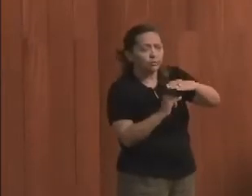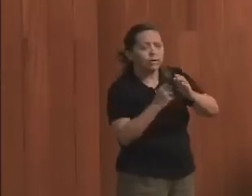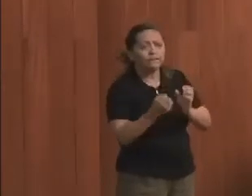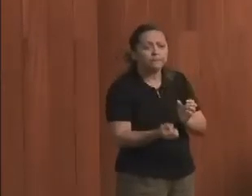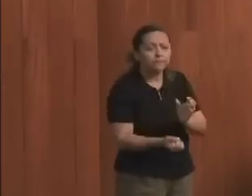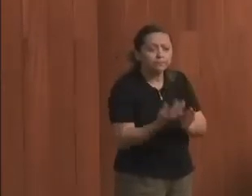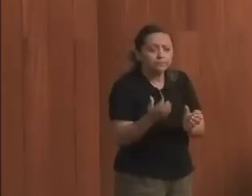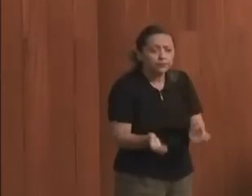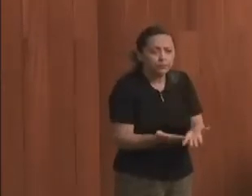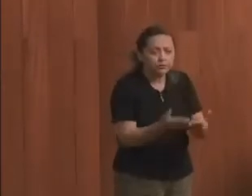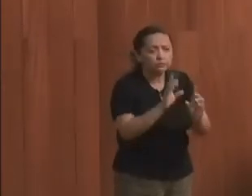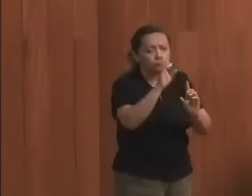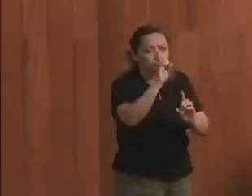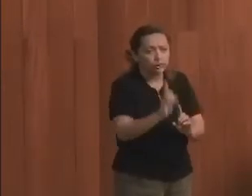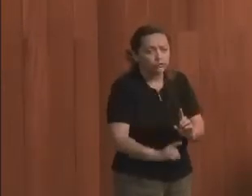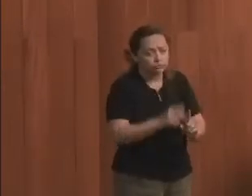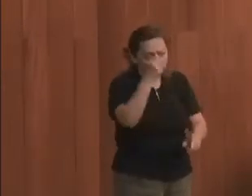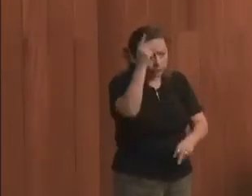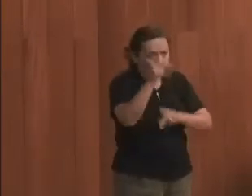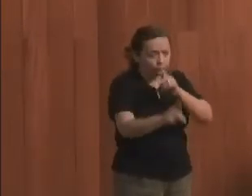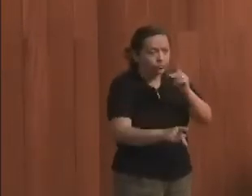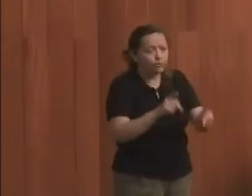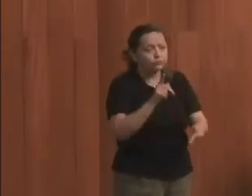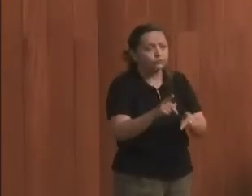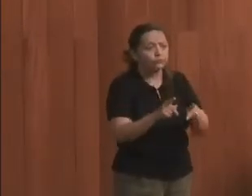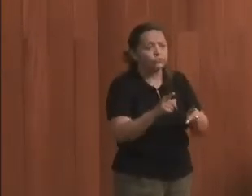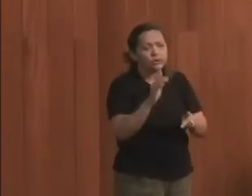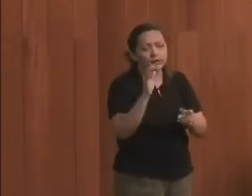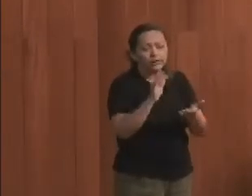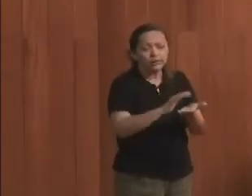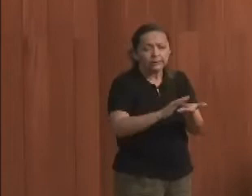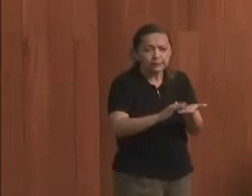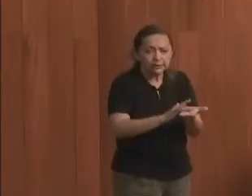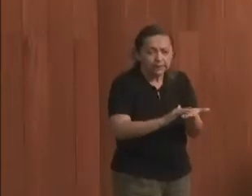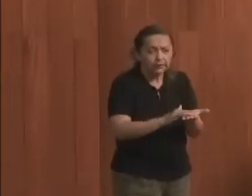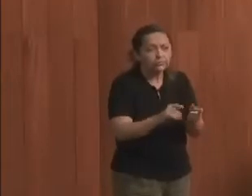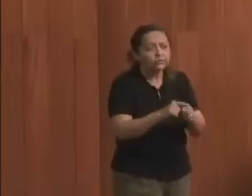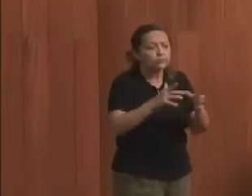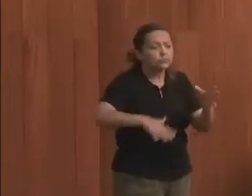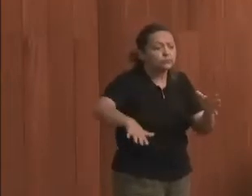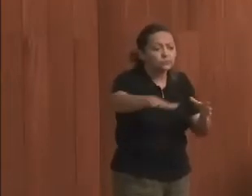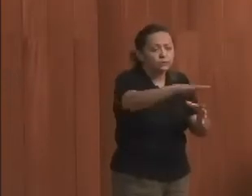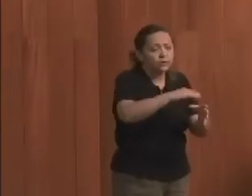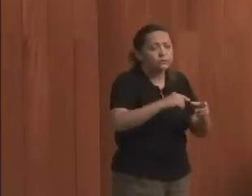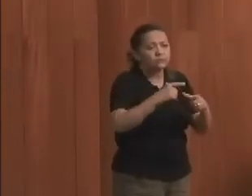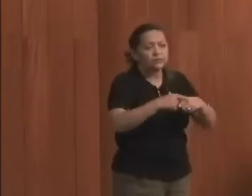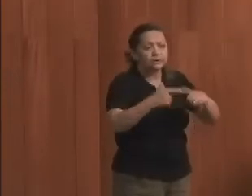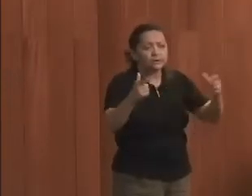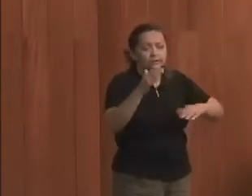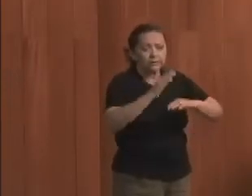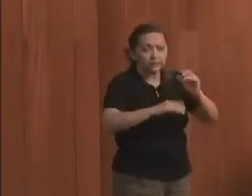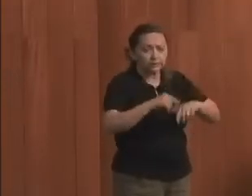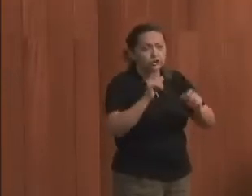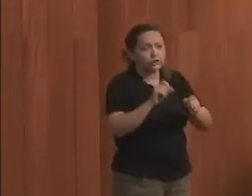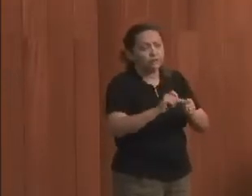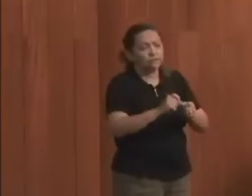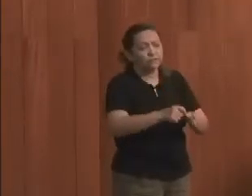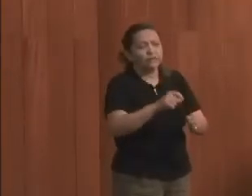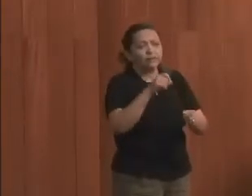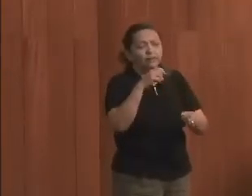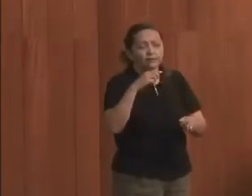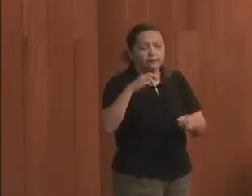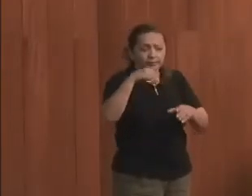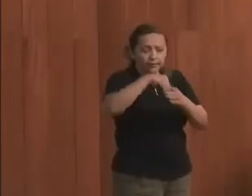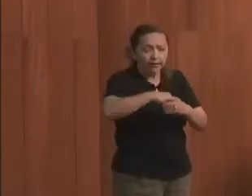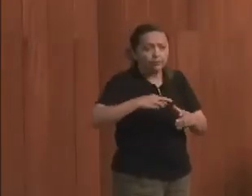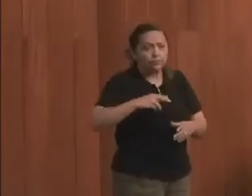promoção de direitos dos povos romanos e ciganos, no âmbito das grandes ações já realizadas pelo MP,